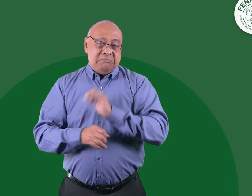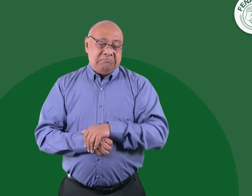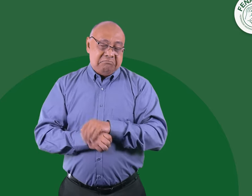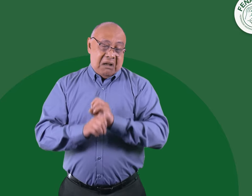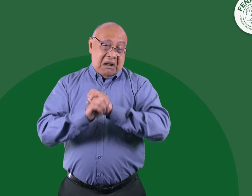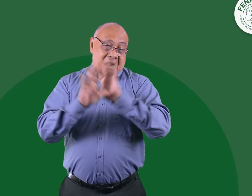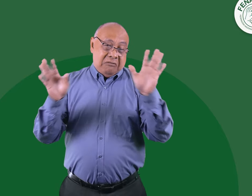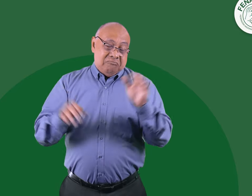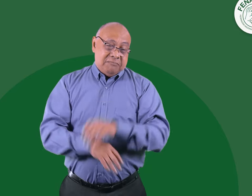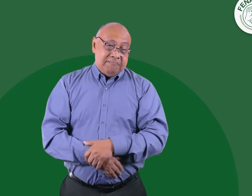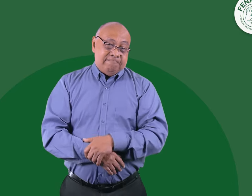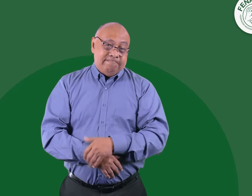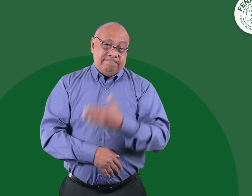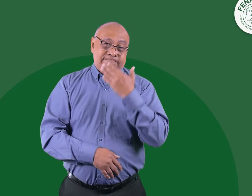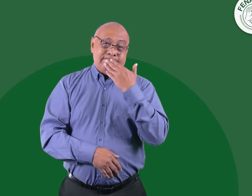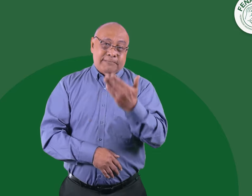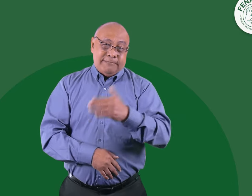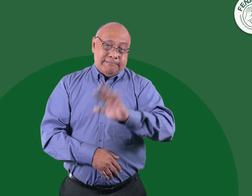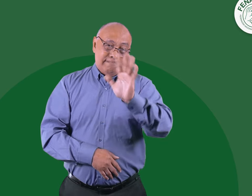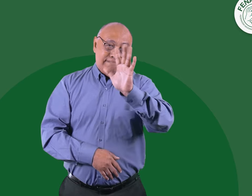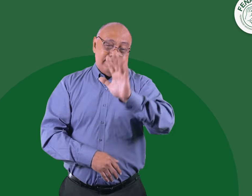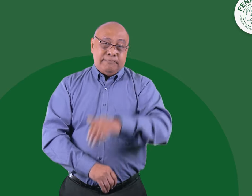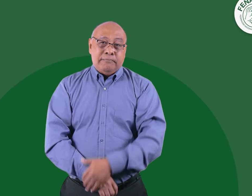Queríamos dar claridad. Muchas gracias. Adiós.